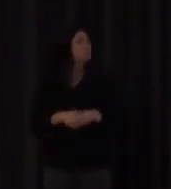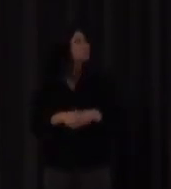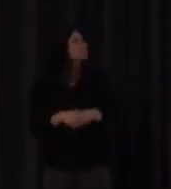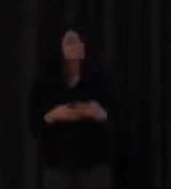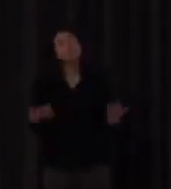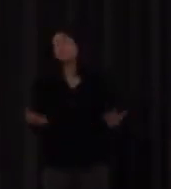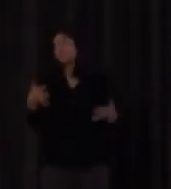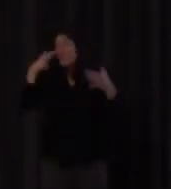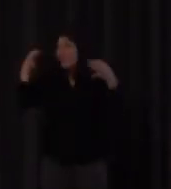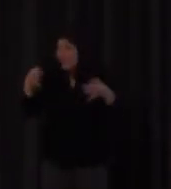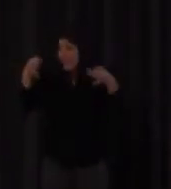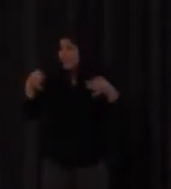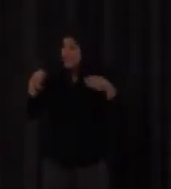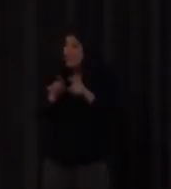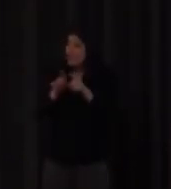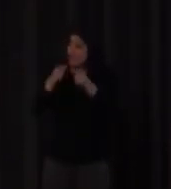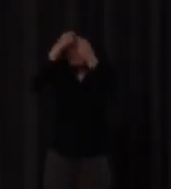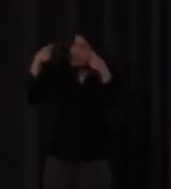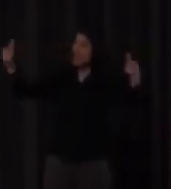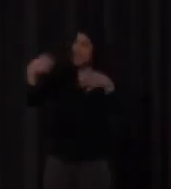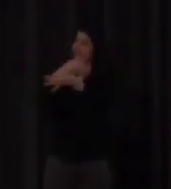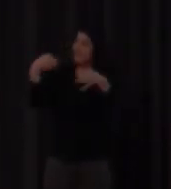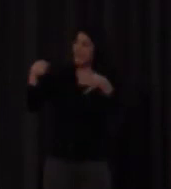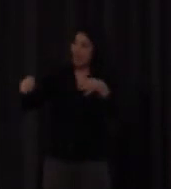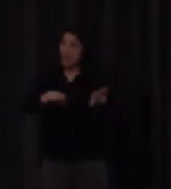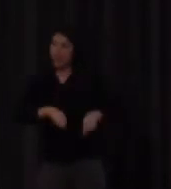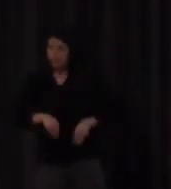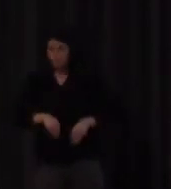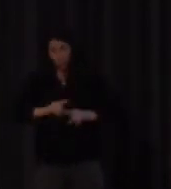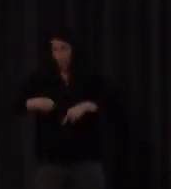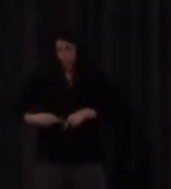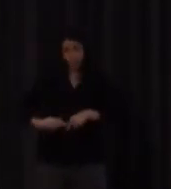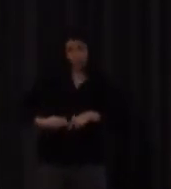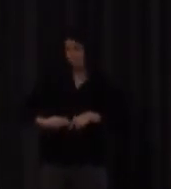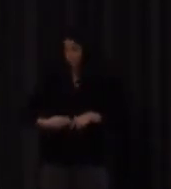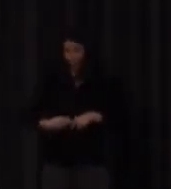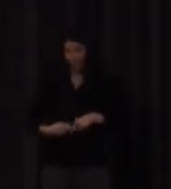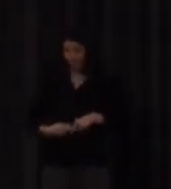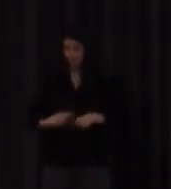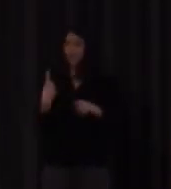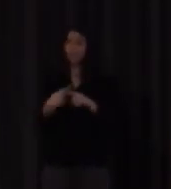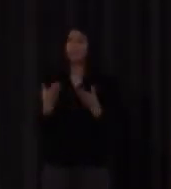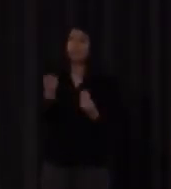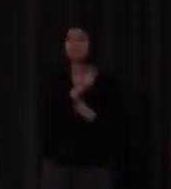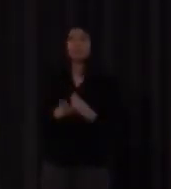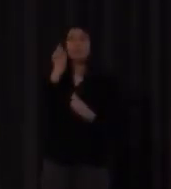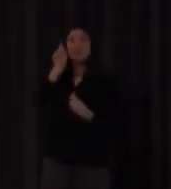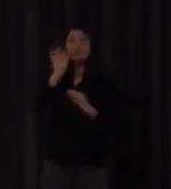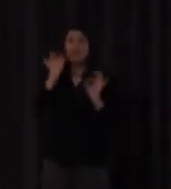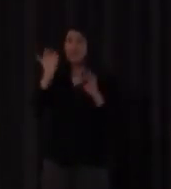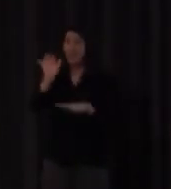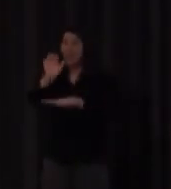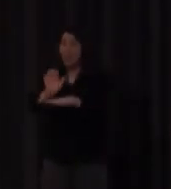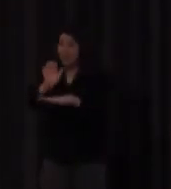profesores de secundaria nos encontramos? pues porque con que en un altísimo grado son alumnos que